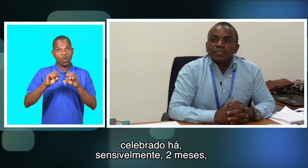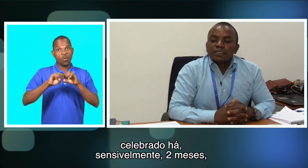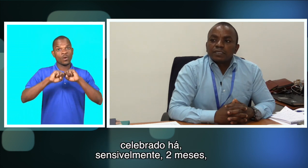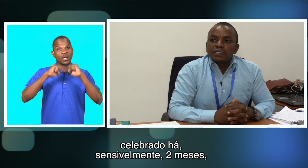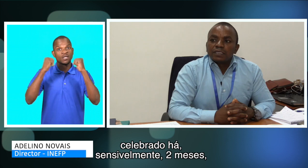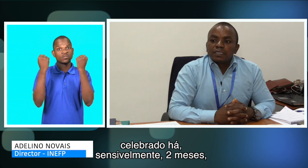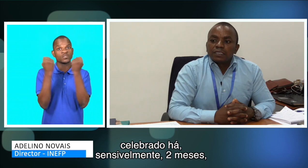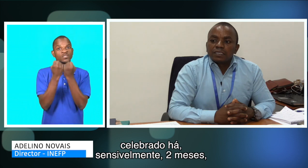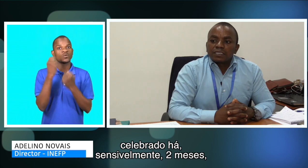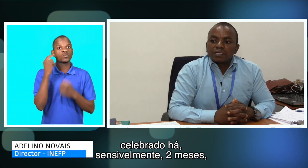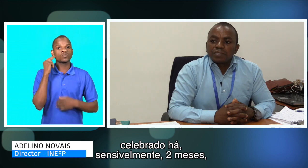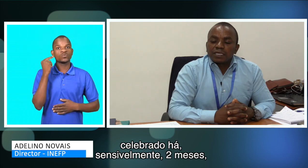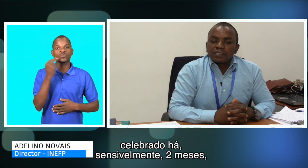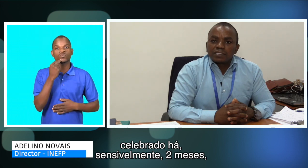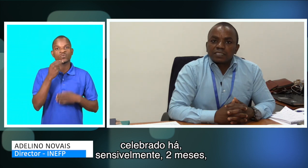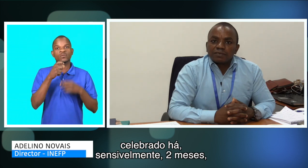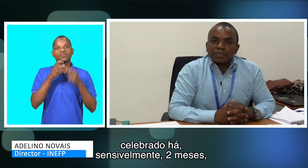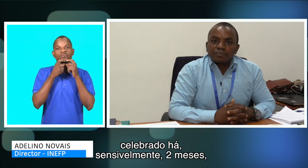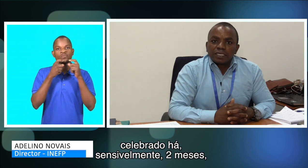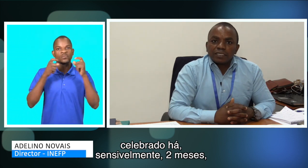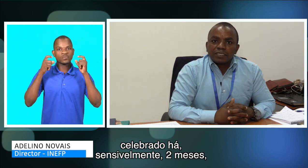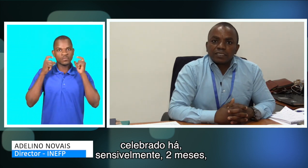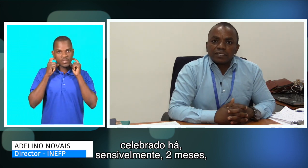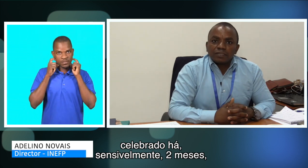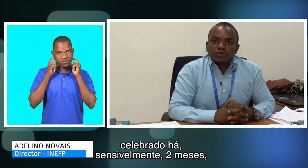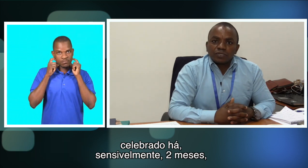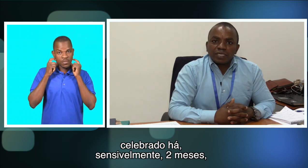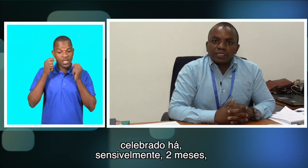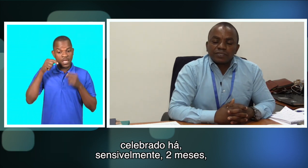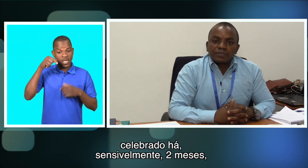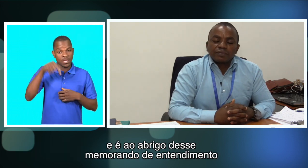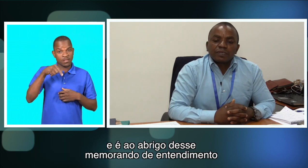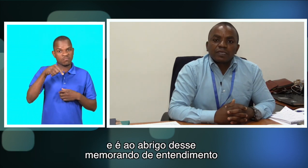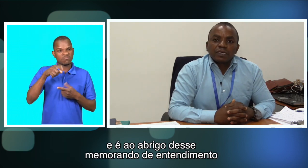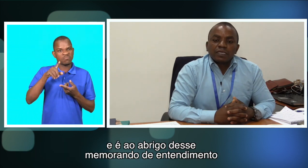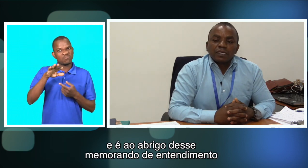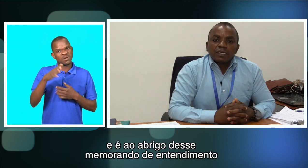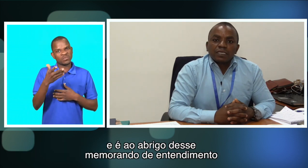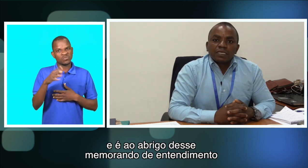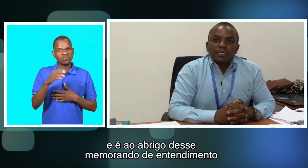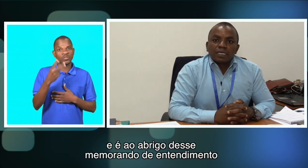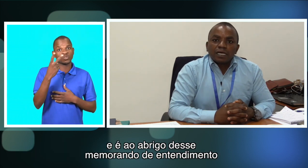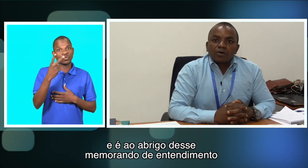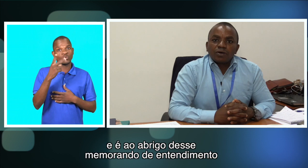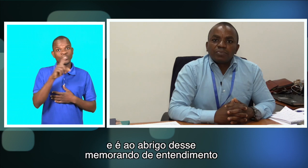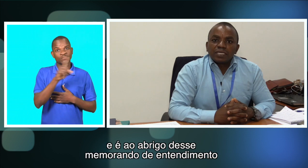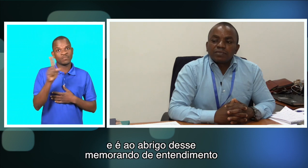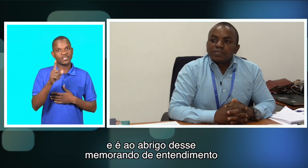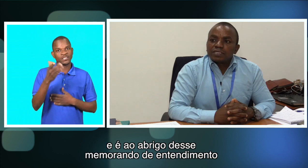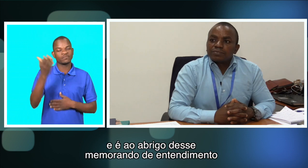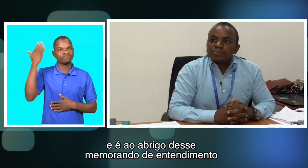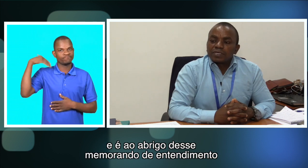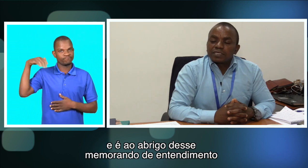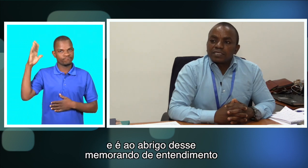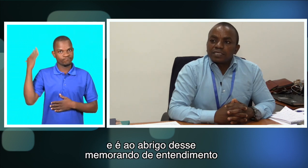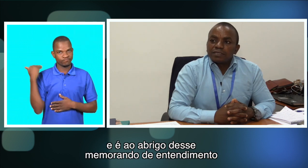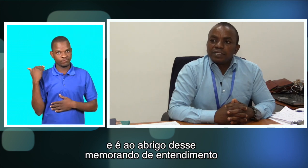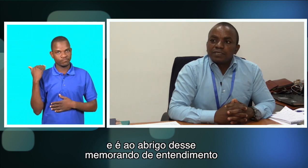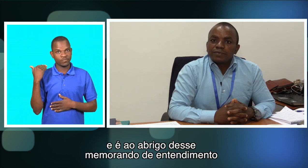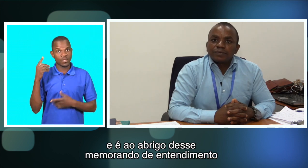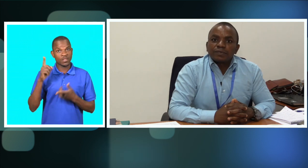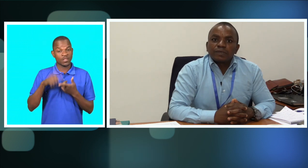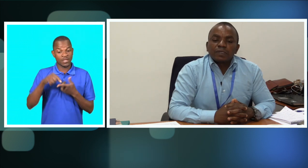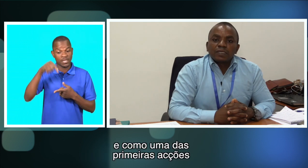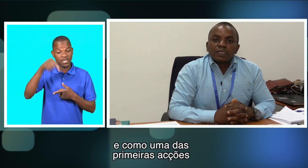É celebrada sensivelmente dois meses E é ao abrigo desse memorando de